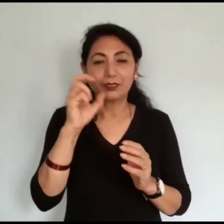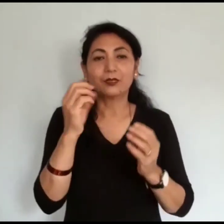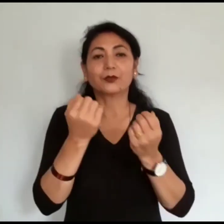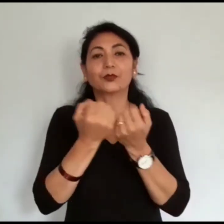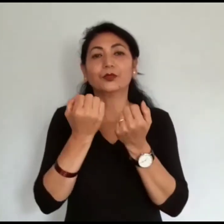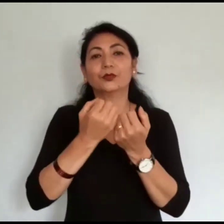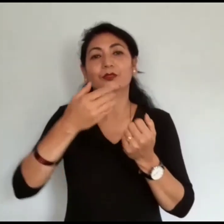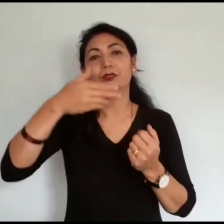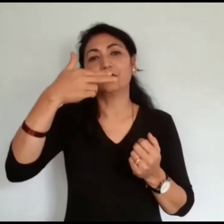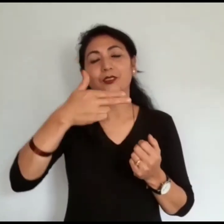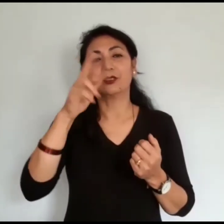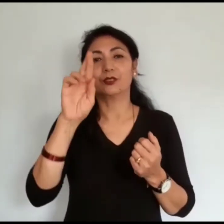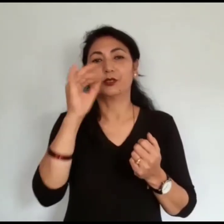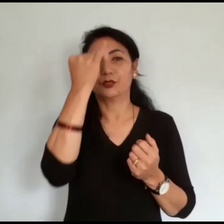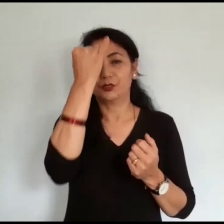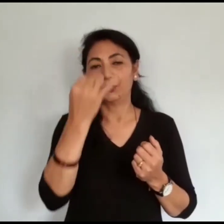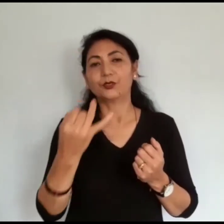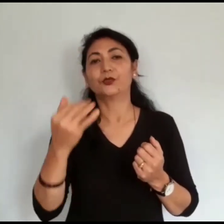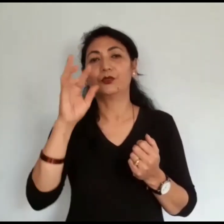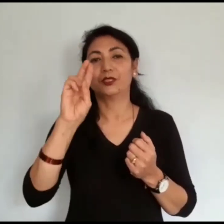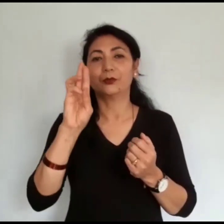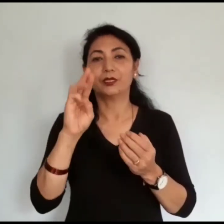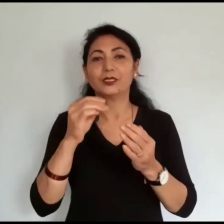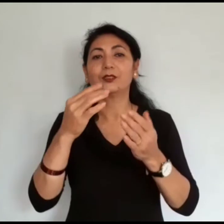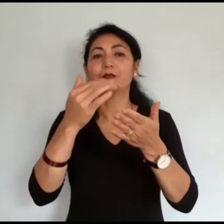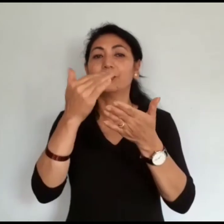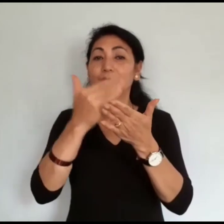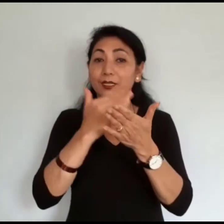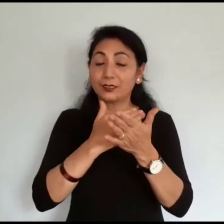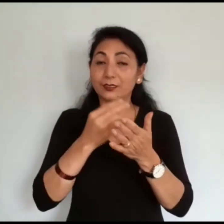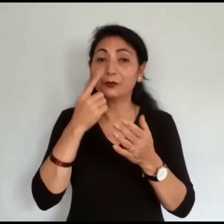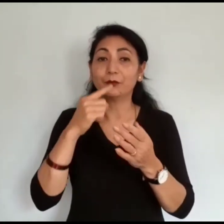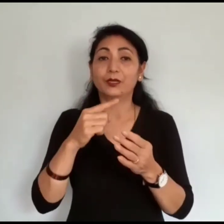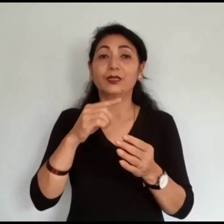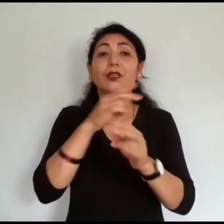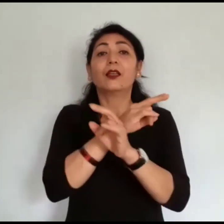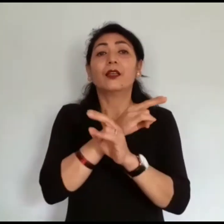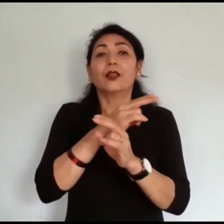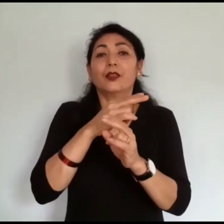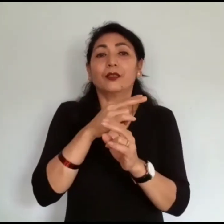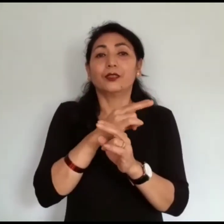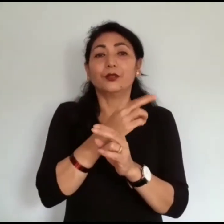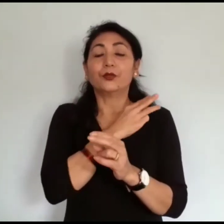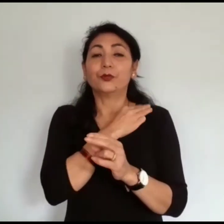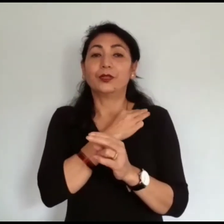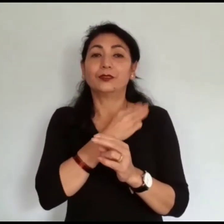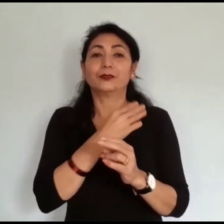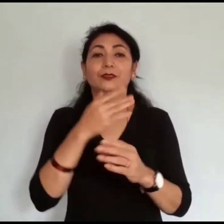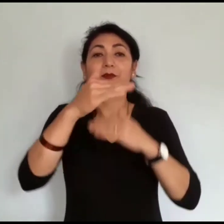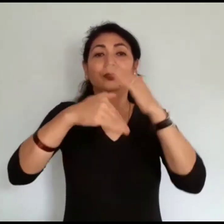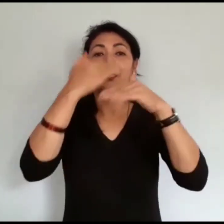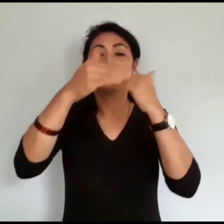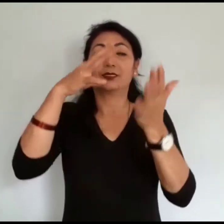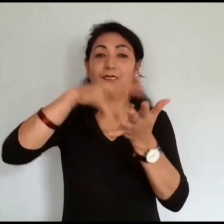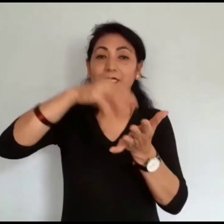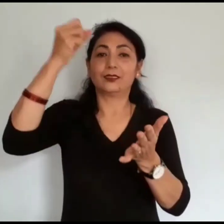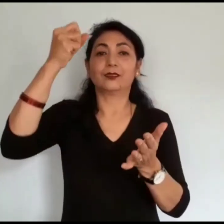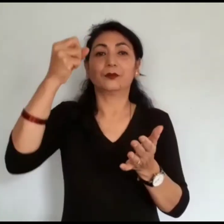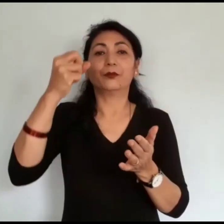चरुमती संग को सहकार्यमा Human Development Center नेपाल सोल रिकनेक्षन